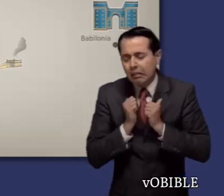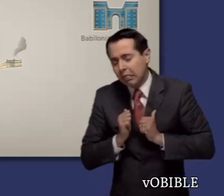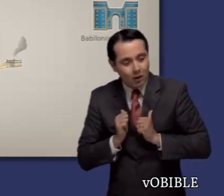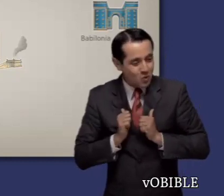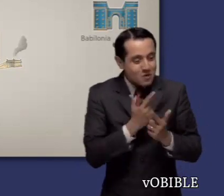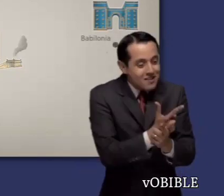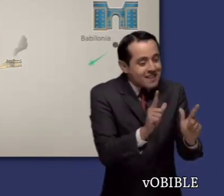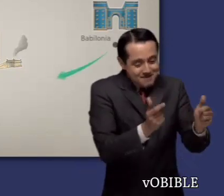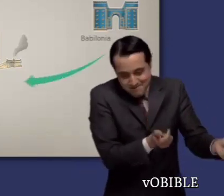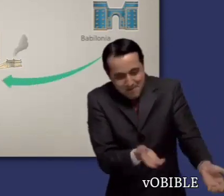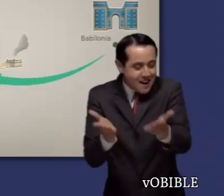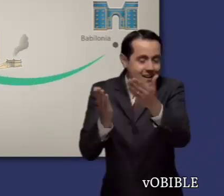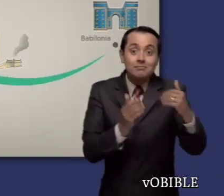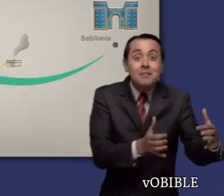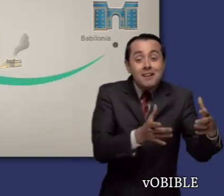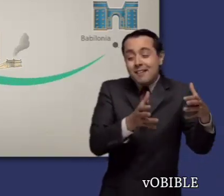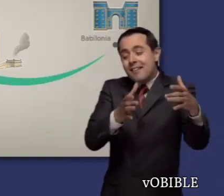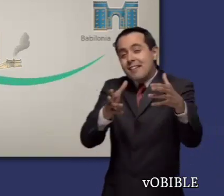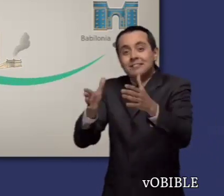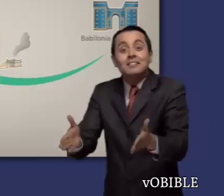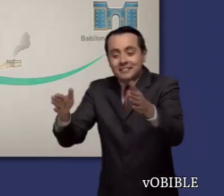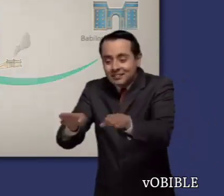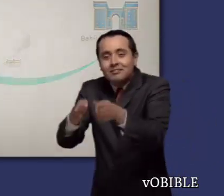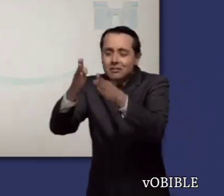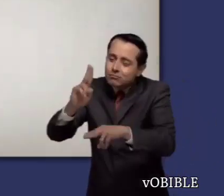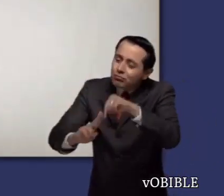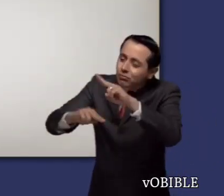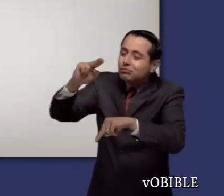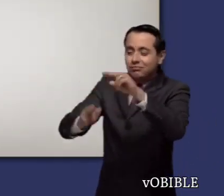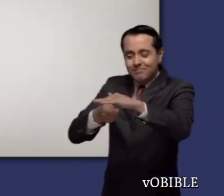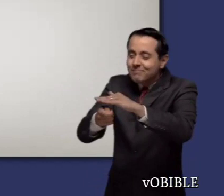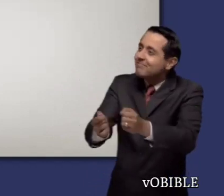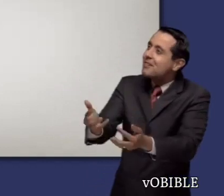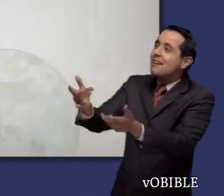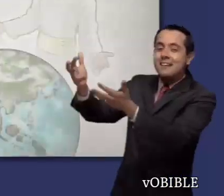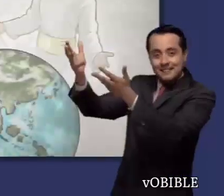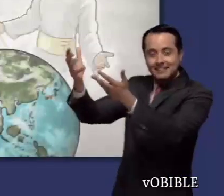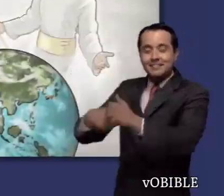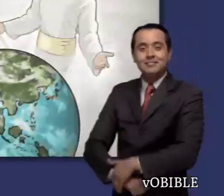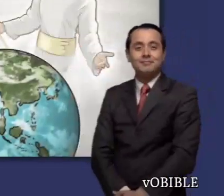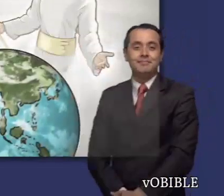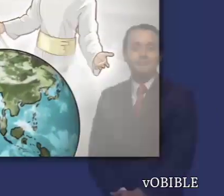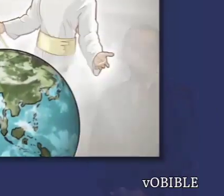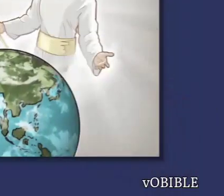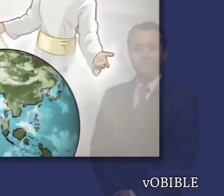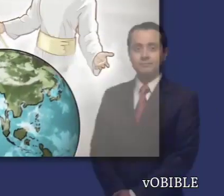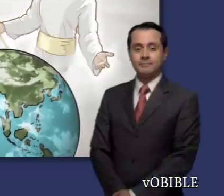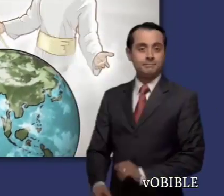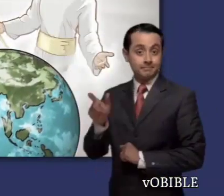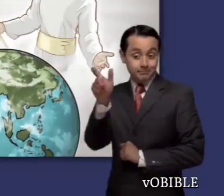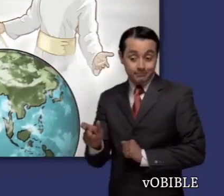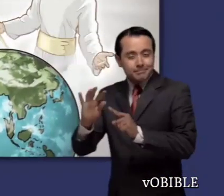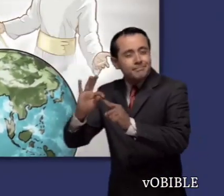pura en Jerusalén después de que vuelvan del exilio. Notará que muchas profecías de Isaías se centran en el